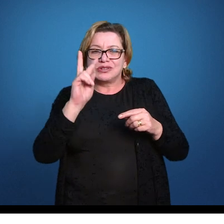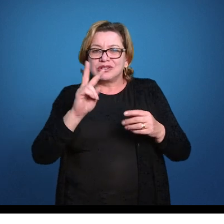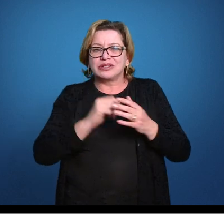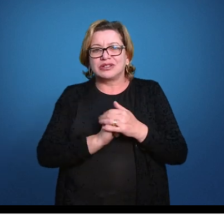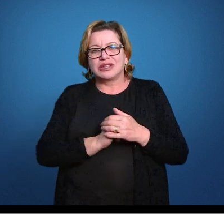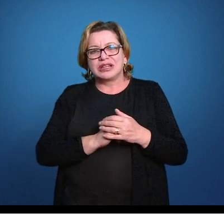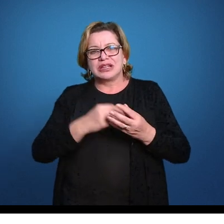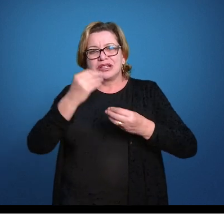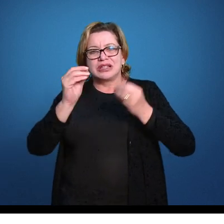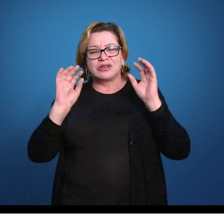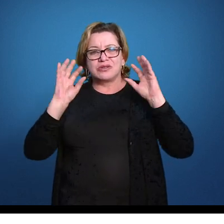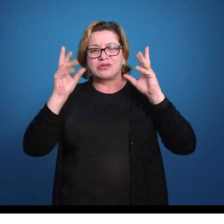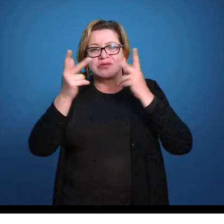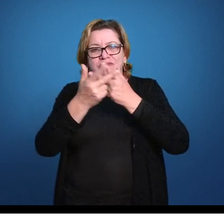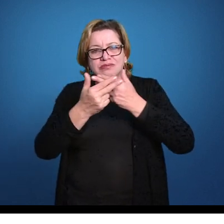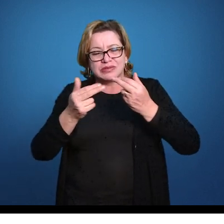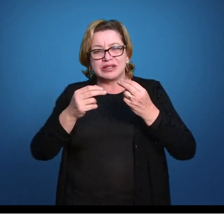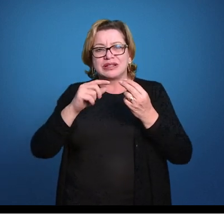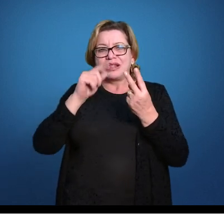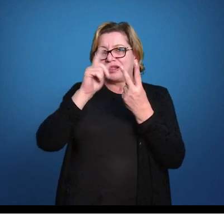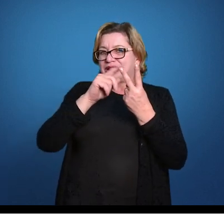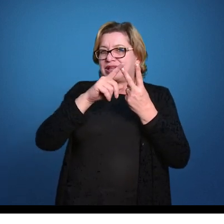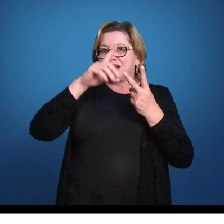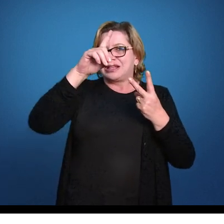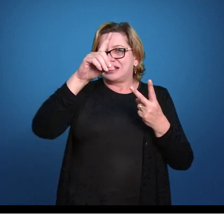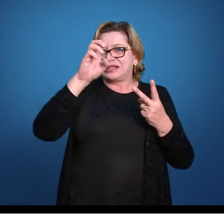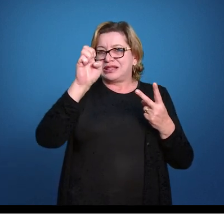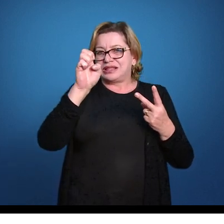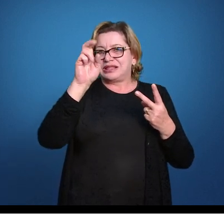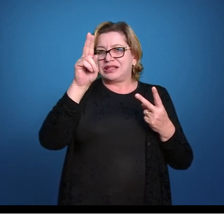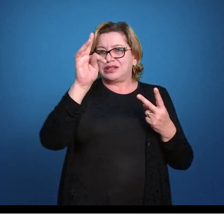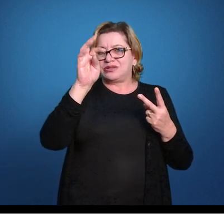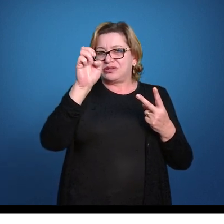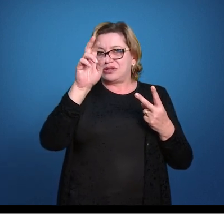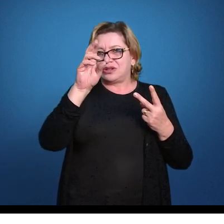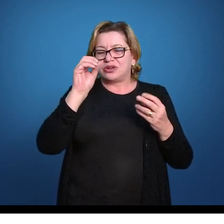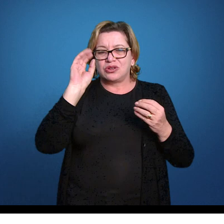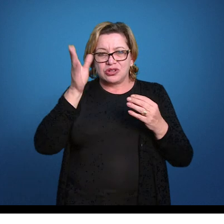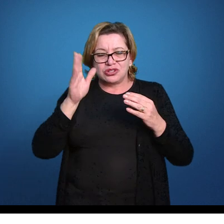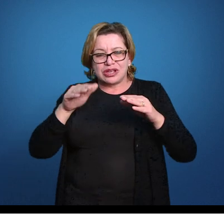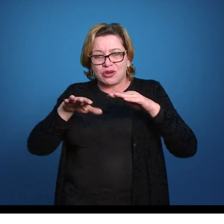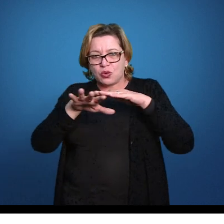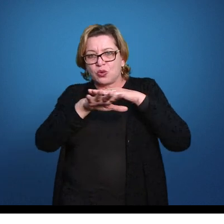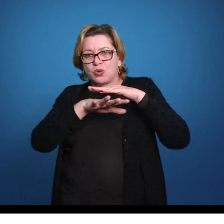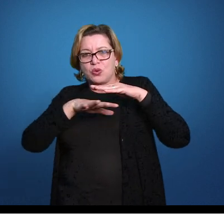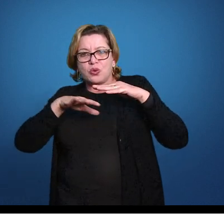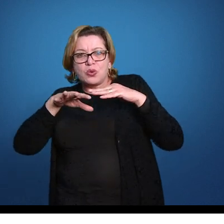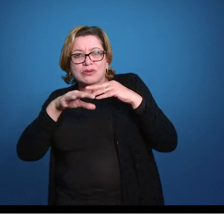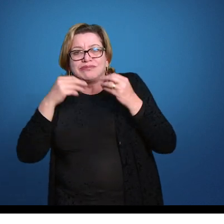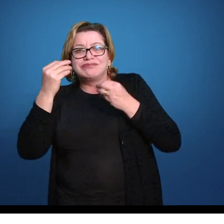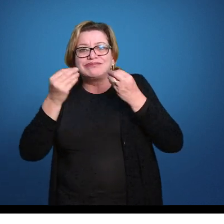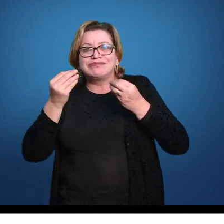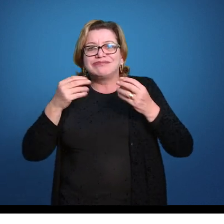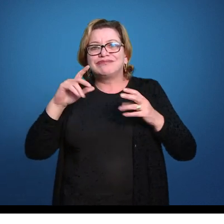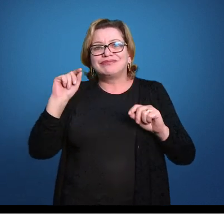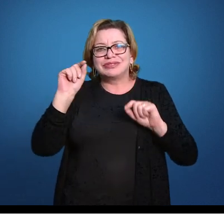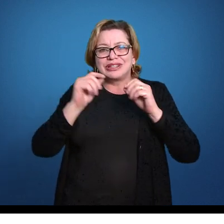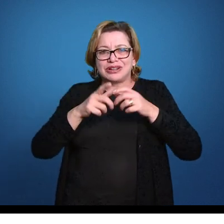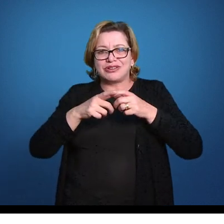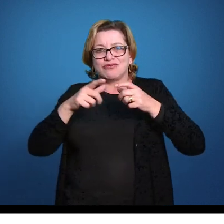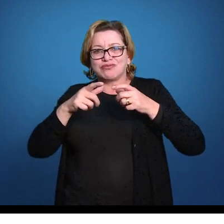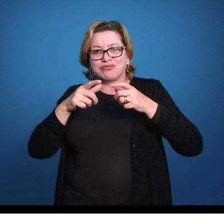Enquanto nos animais deuterostômios, a mesoderme já aparece com uma cavidade e essa cavidade vai